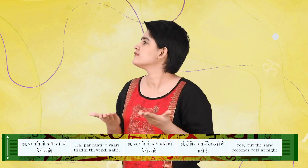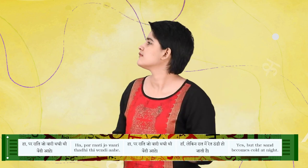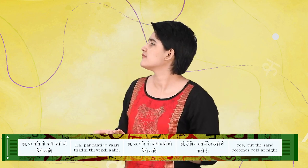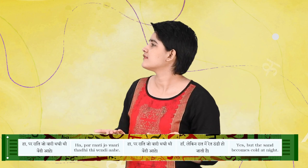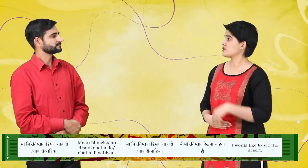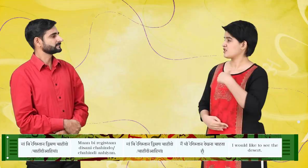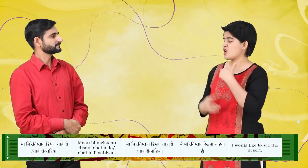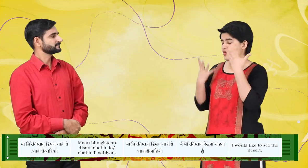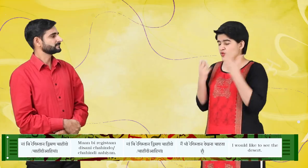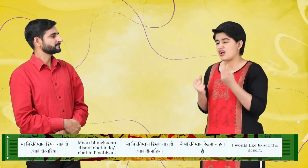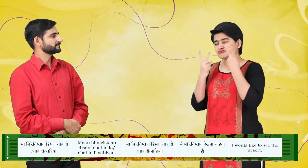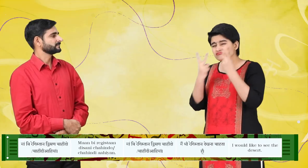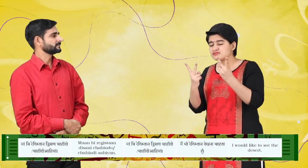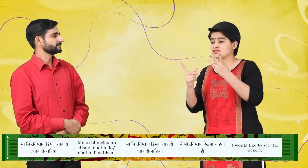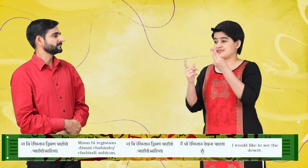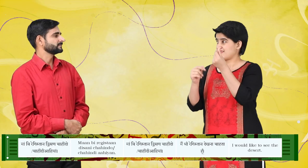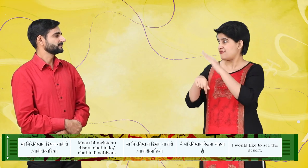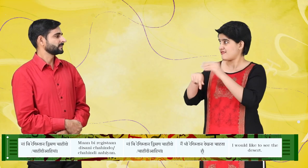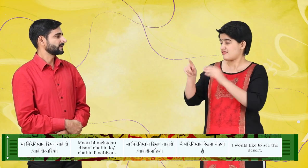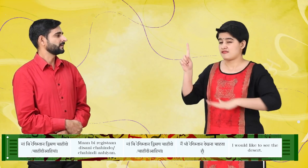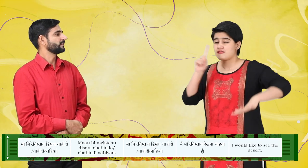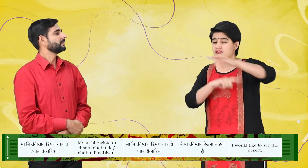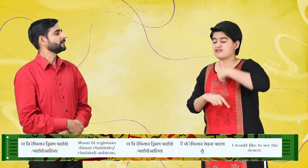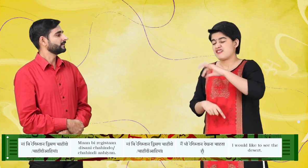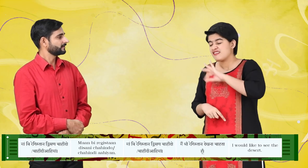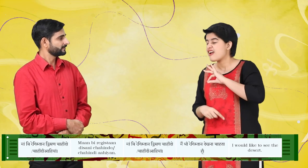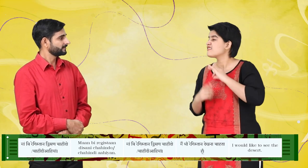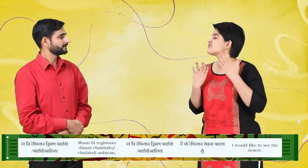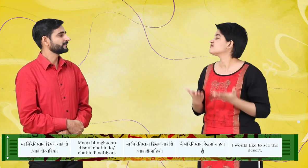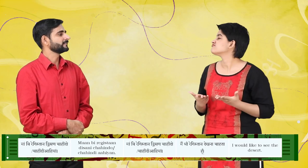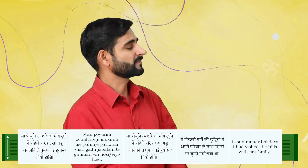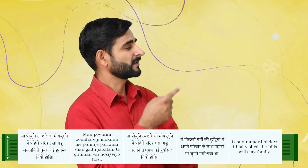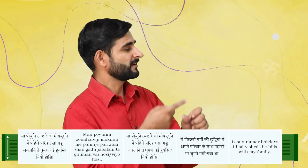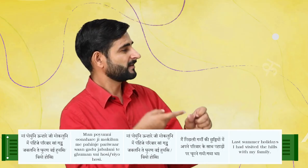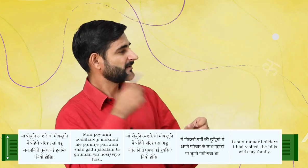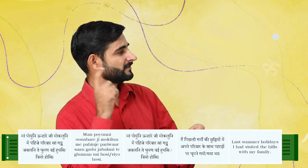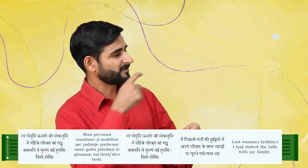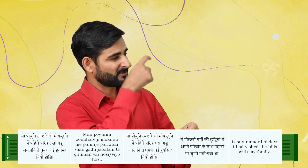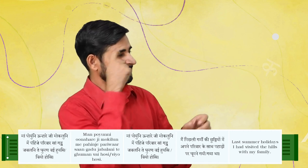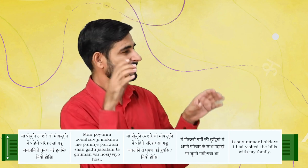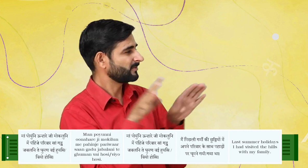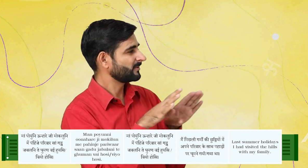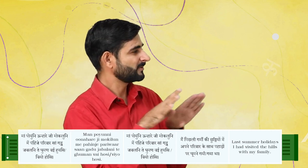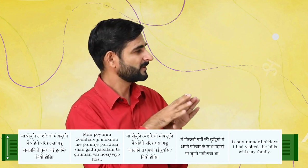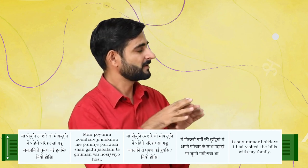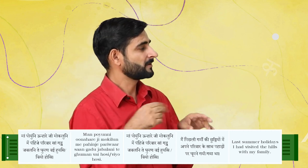मा ब रेगिस्तान डिठो जाया थी. मा पोयन उन्हारे जी मुकलन में